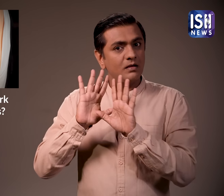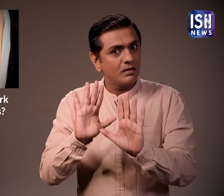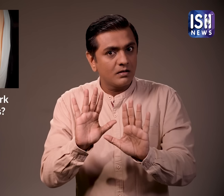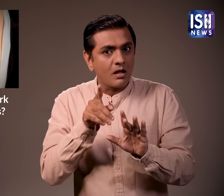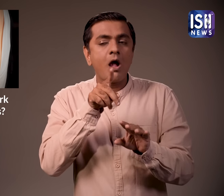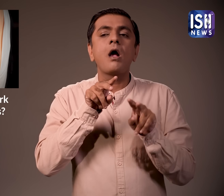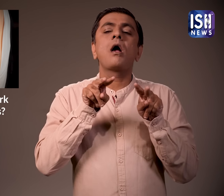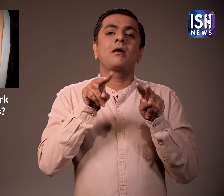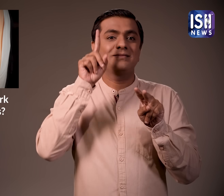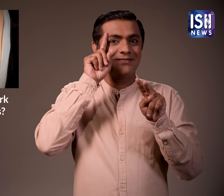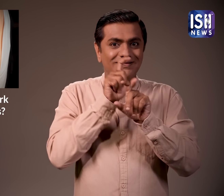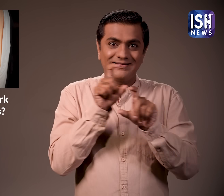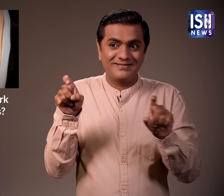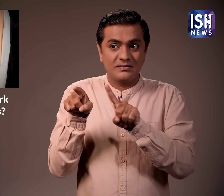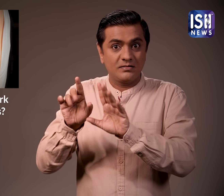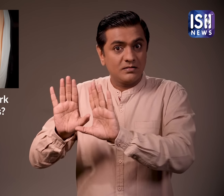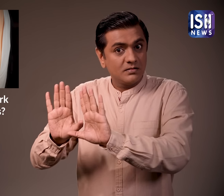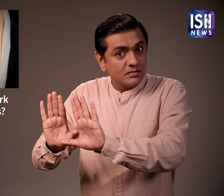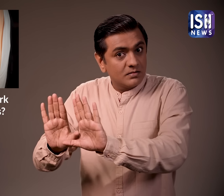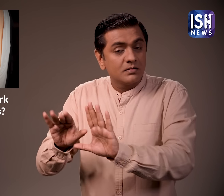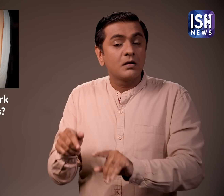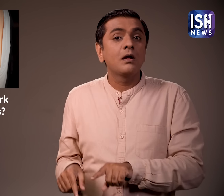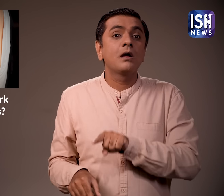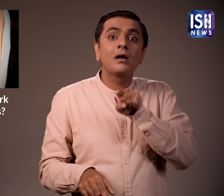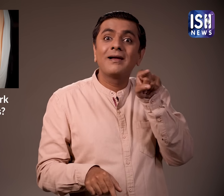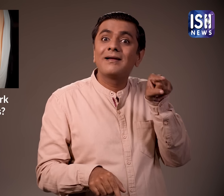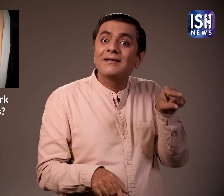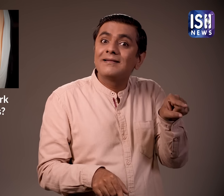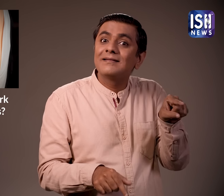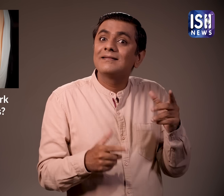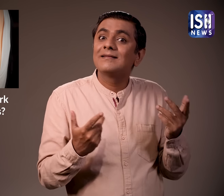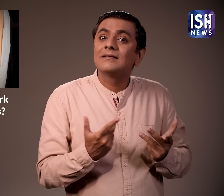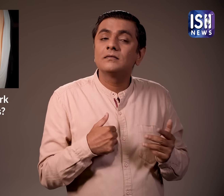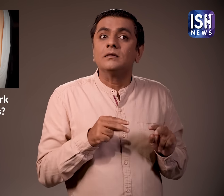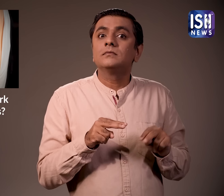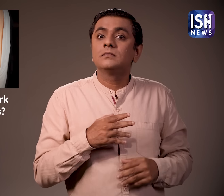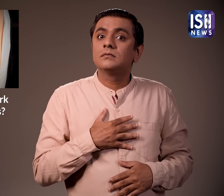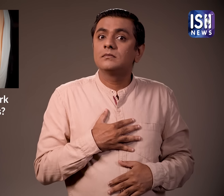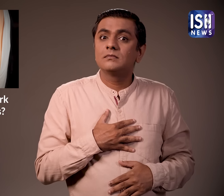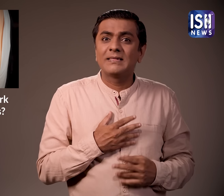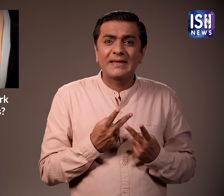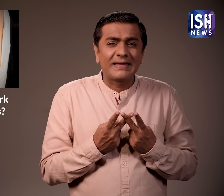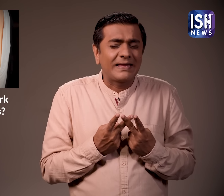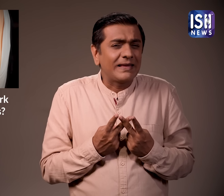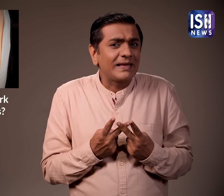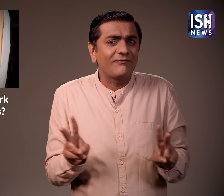कोविट से बचाव कर सका लेकिन चेचक के टीके का मामला बिल्कुल अलग था